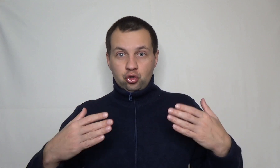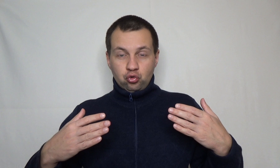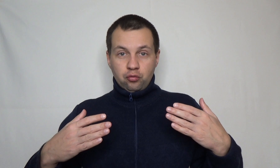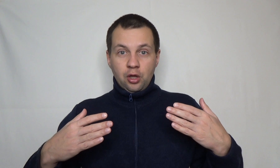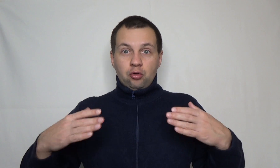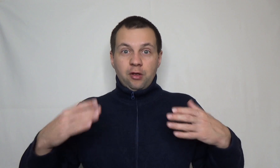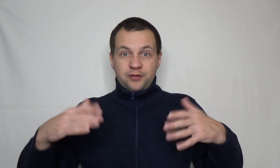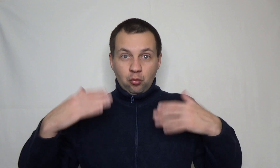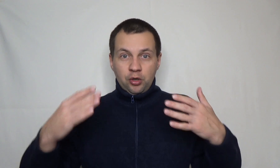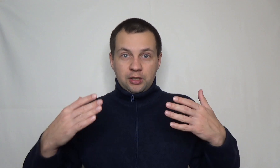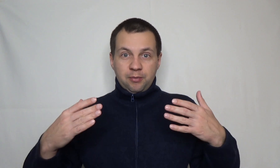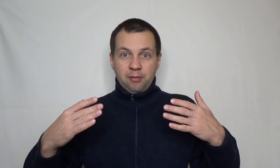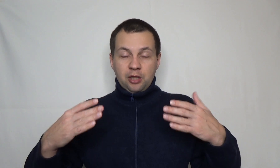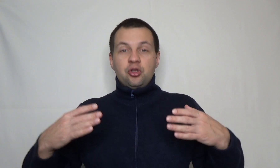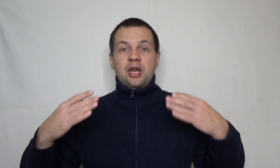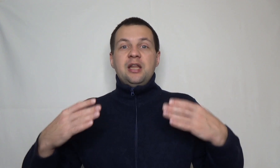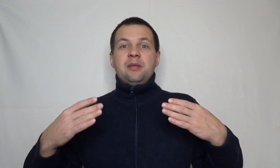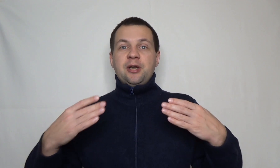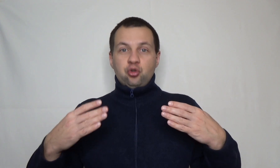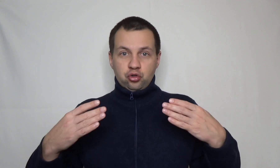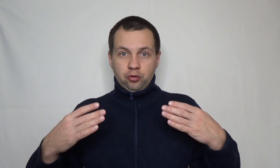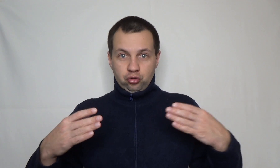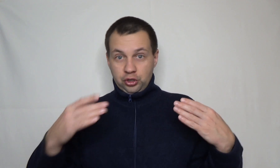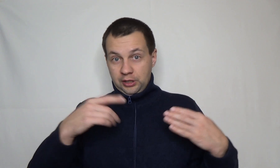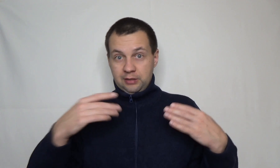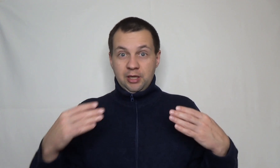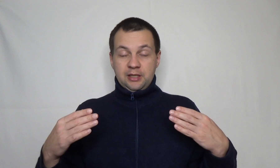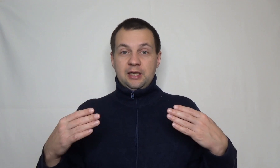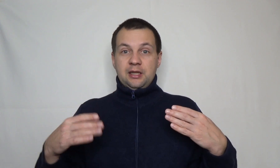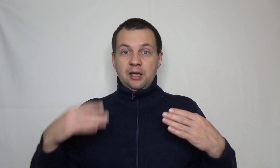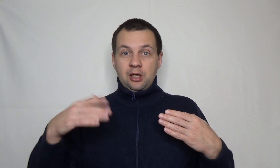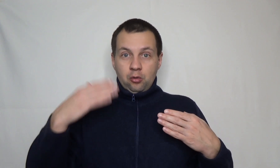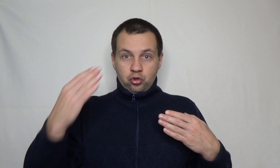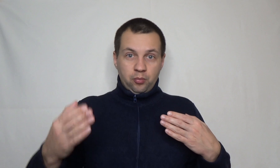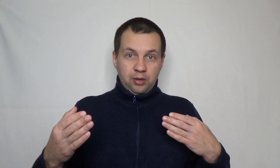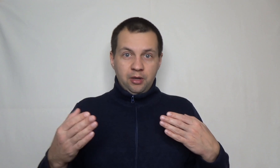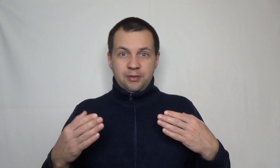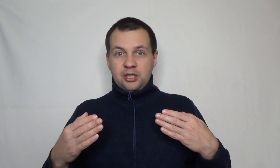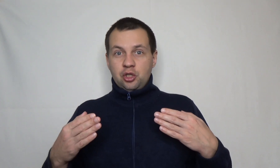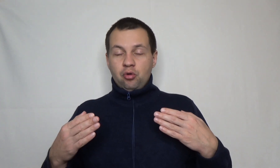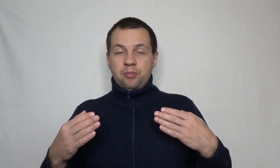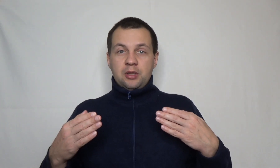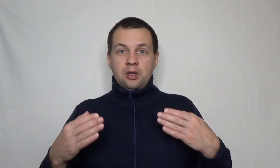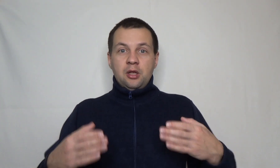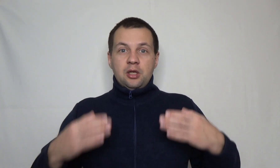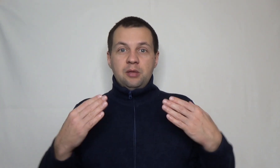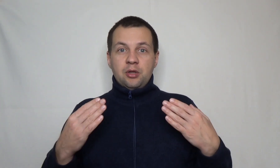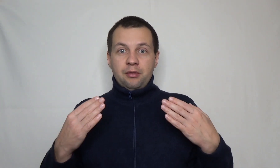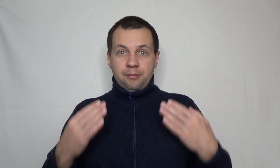чувствовал. То я в теории это понимал, а то я реально это прочувствовал, то, что я 7 лет назад, да, уже понимал по отношению капитала, именно на